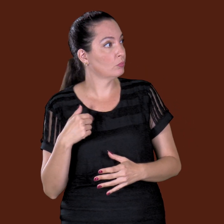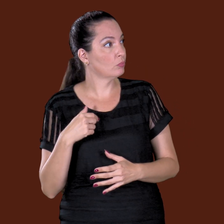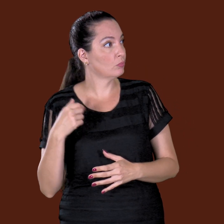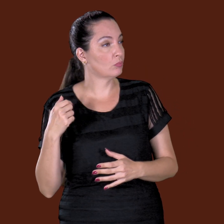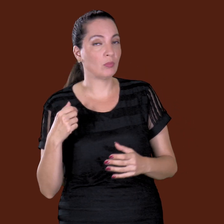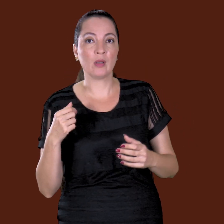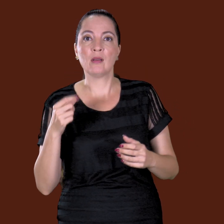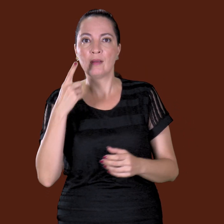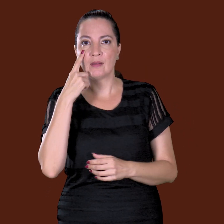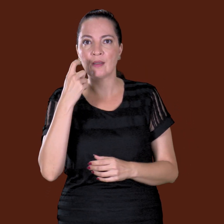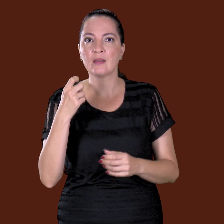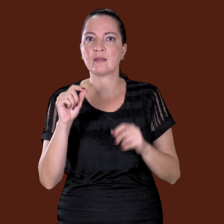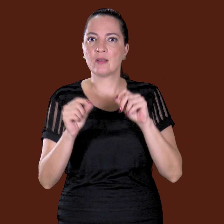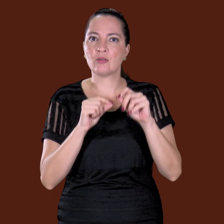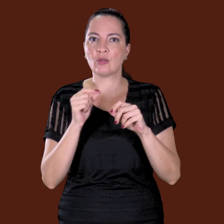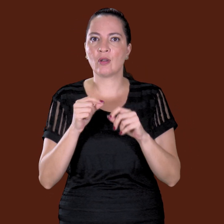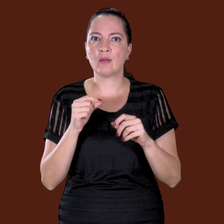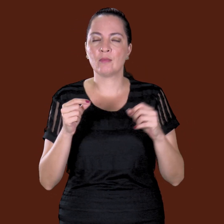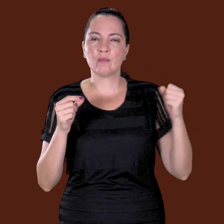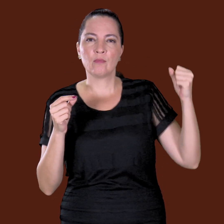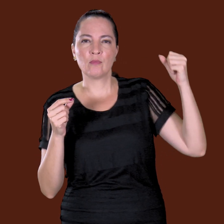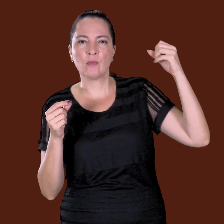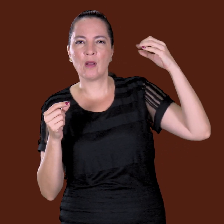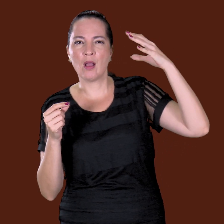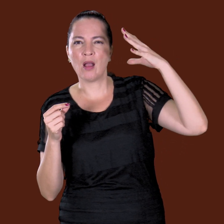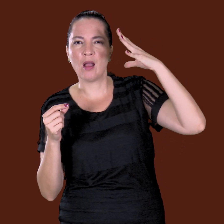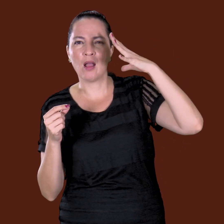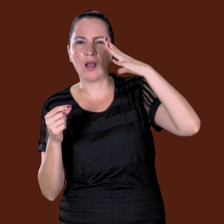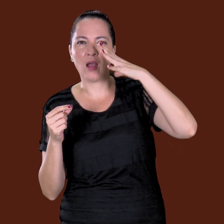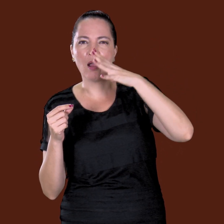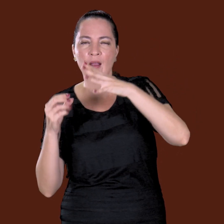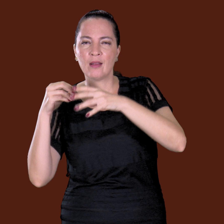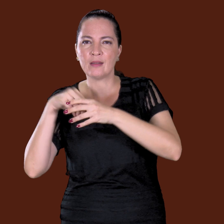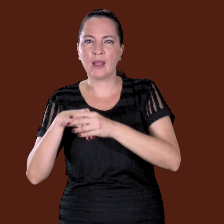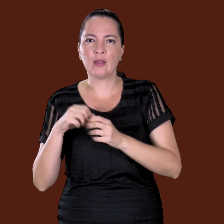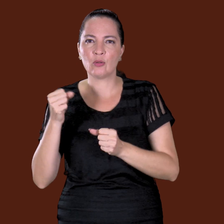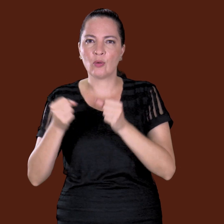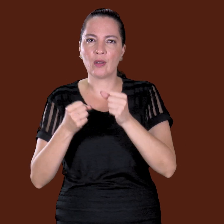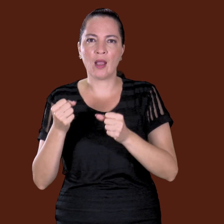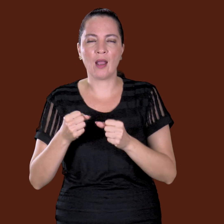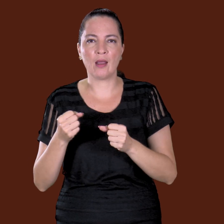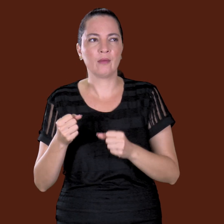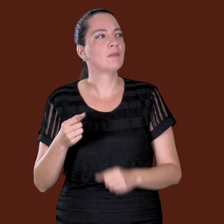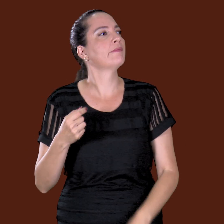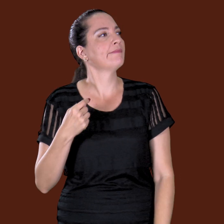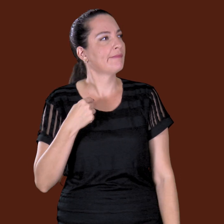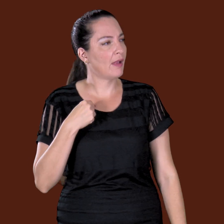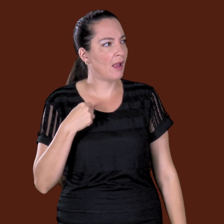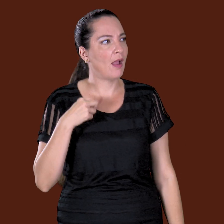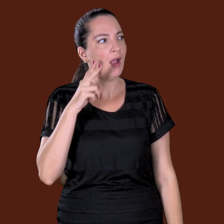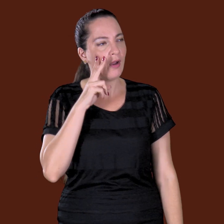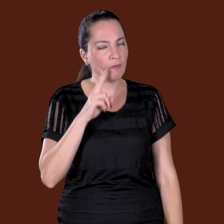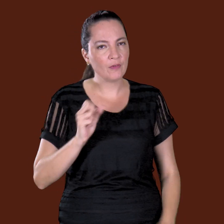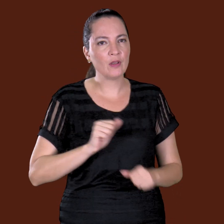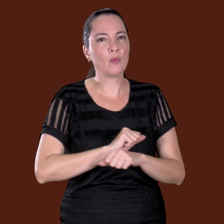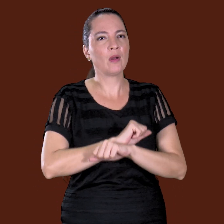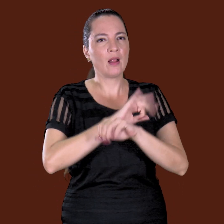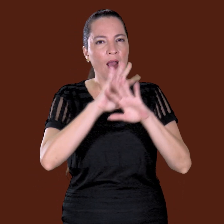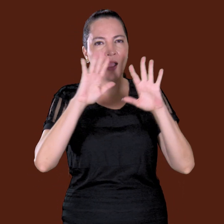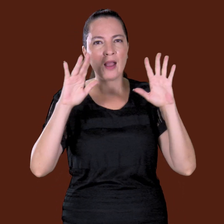assim, interessante que clareou dentro do carro, não tinha como, tinha que fazer som, Eu vi mesmo, esse clarão